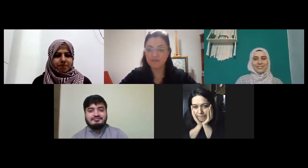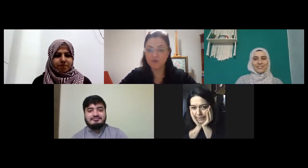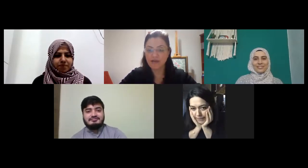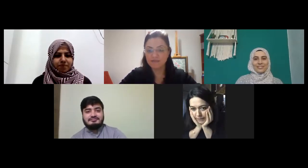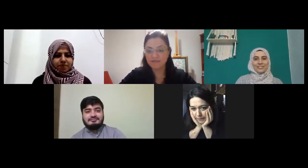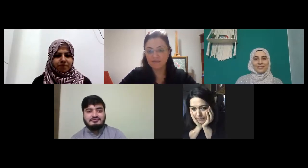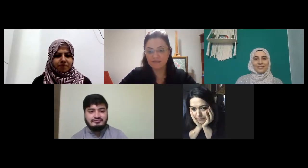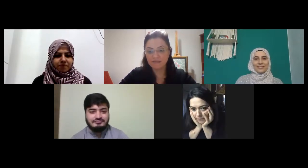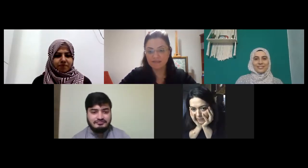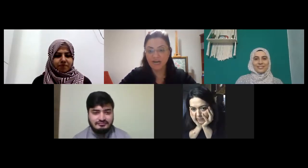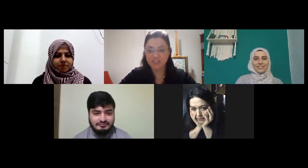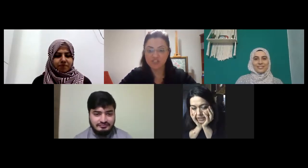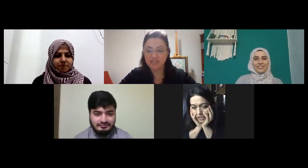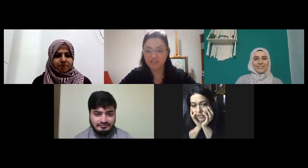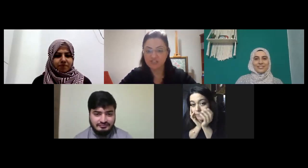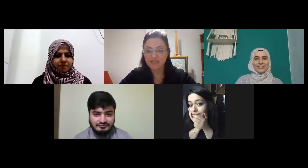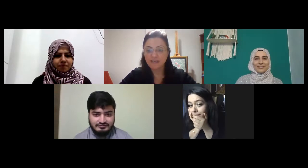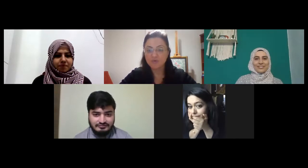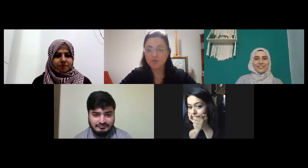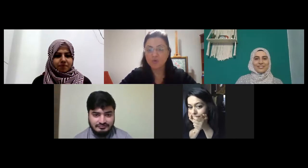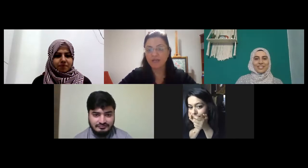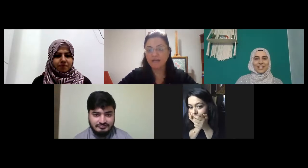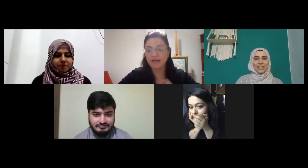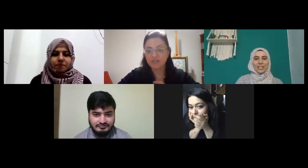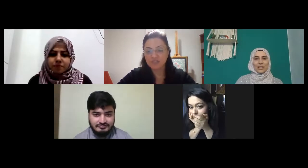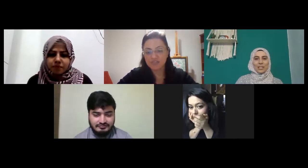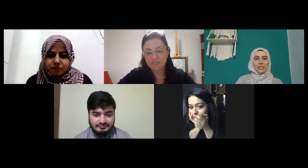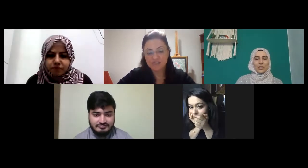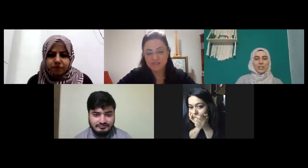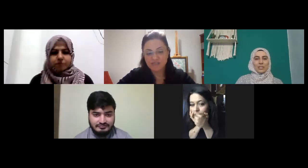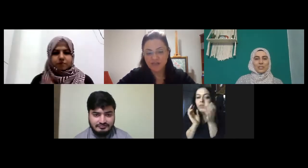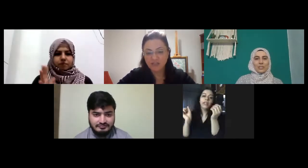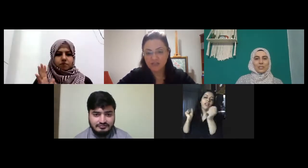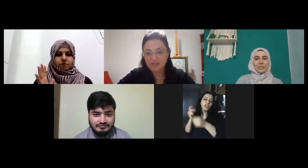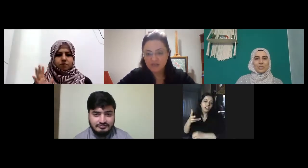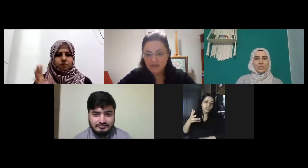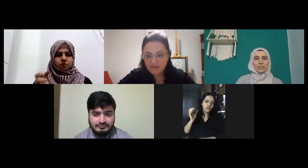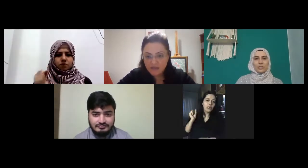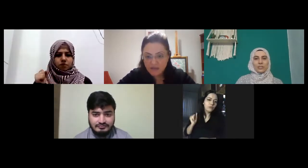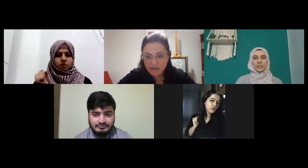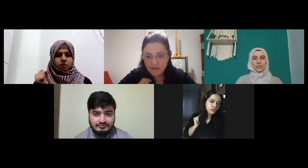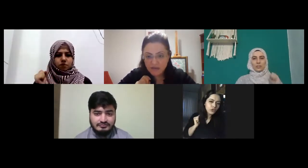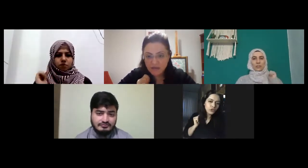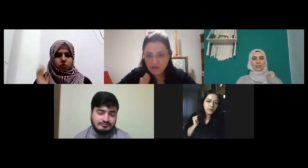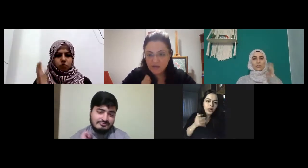söyler misin kaçı soru olarak kaç kaç şu elimi şuradan açıyorum kaç